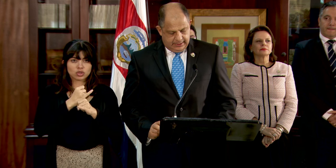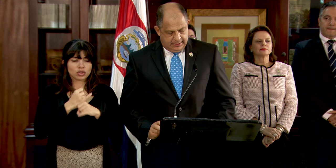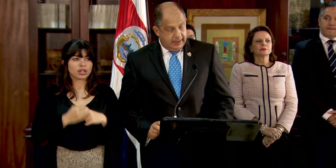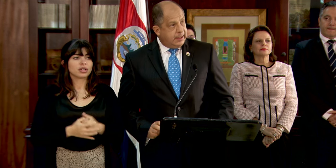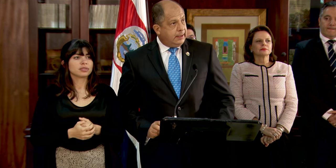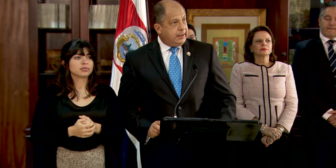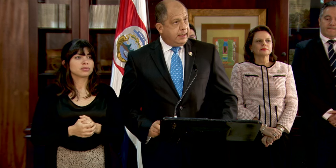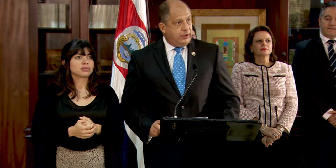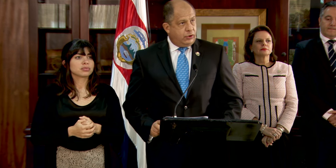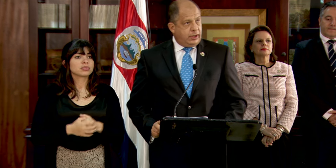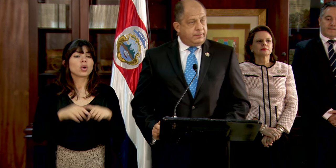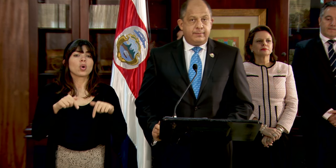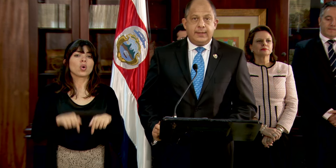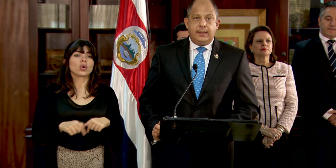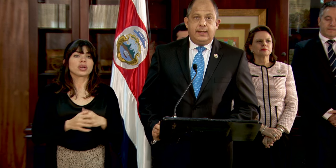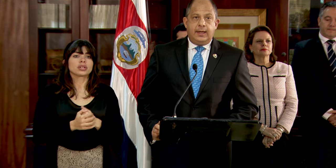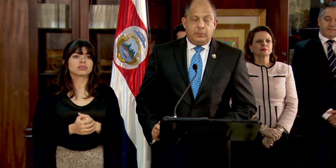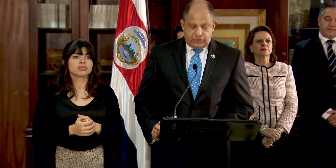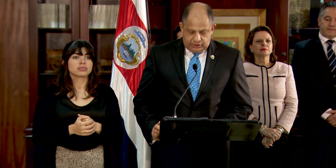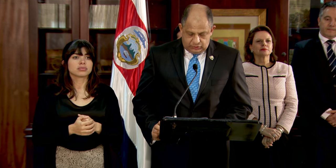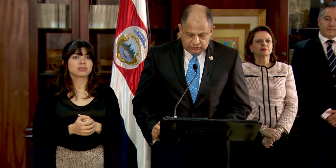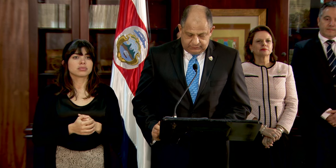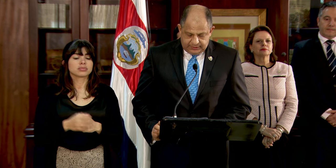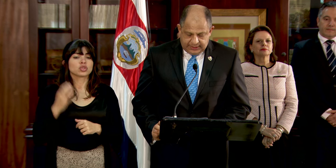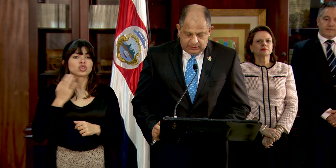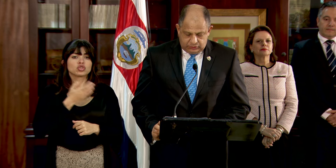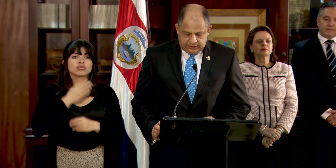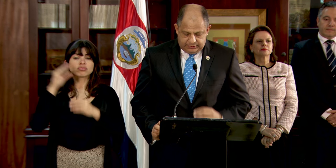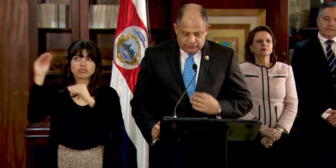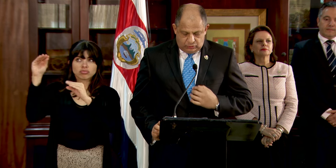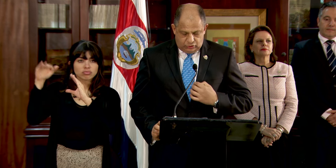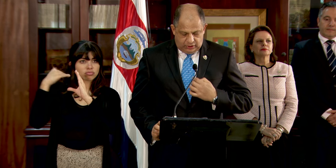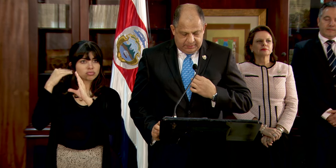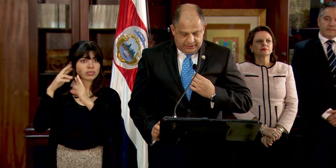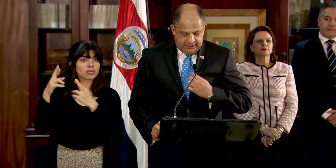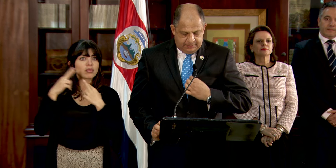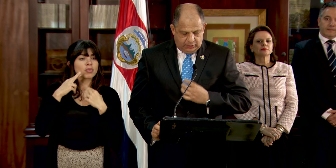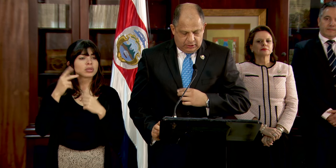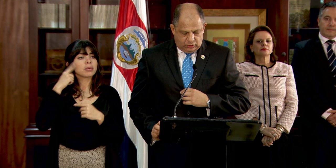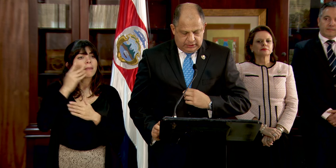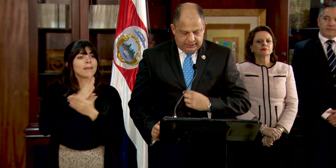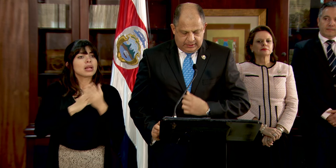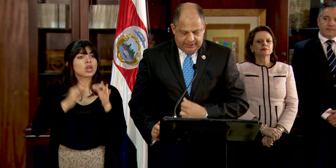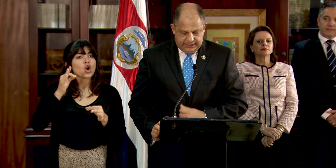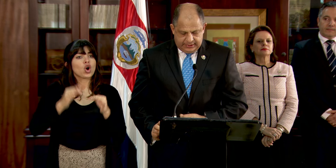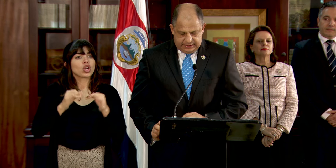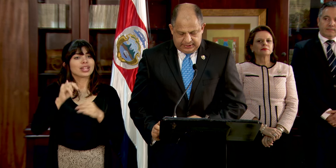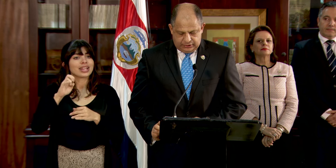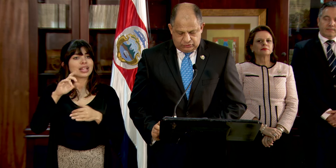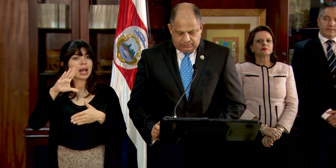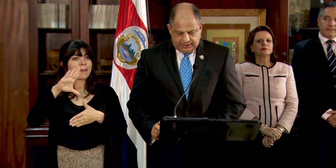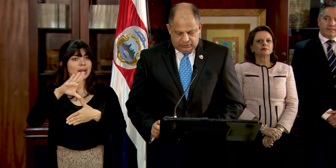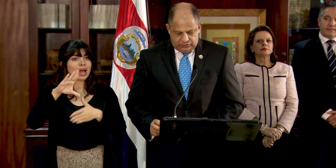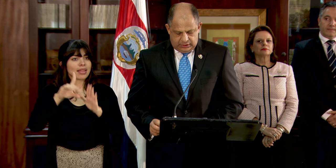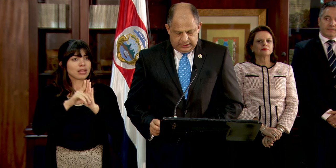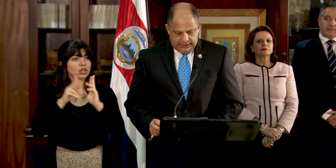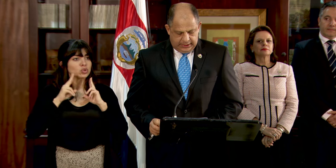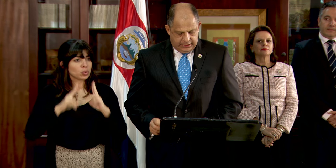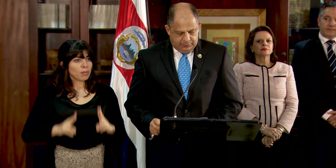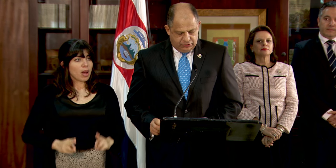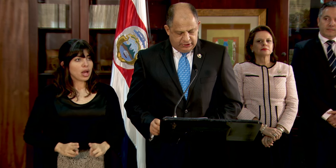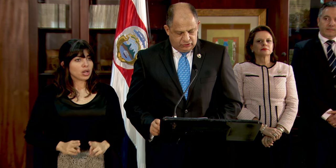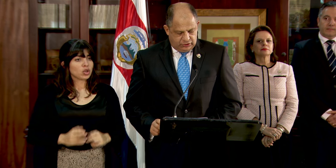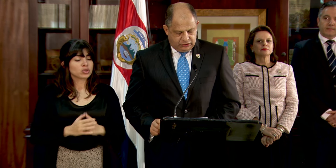El día de hoy hemos sido notificados de la resolución emitida por la Corte Interamericana de Derechos Humanos